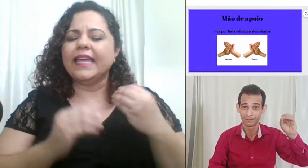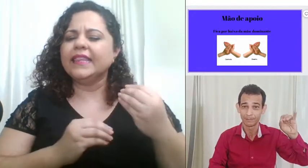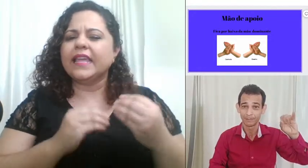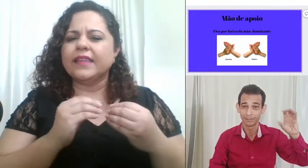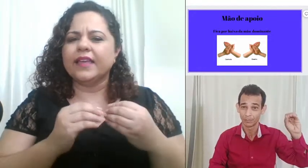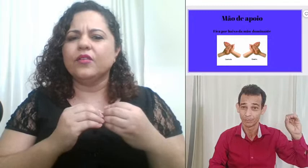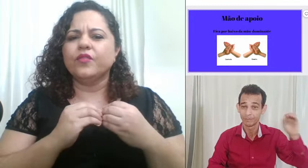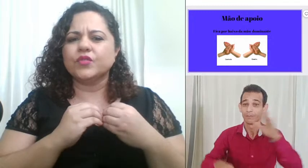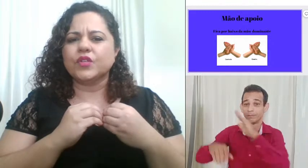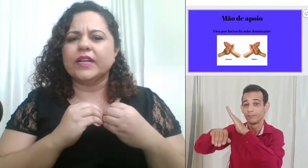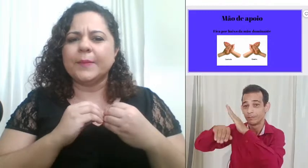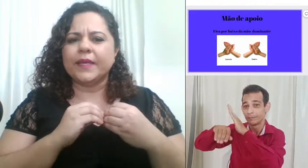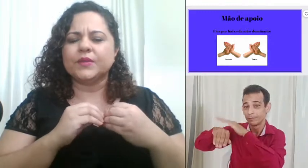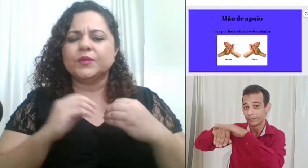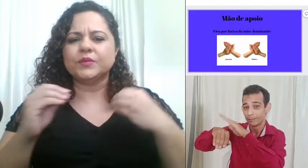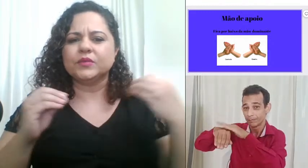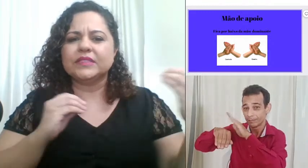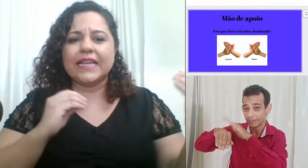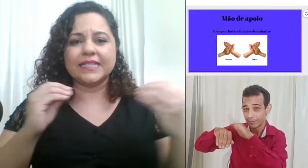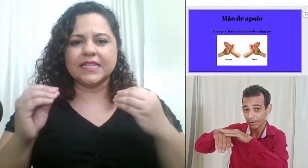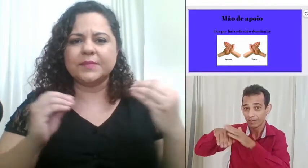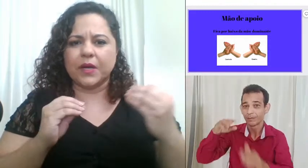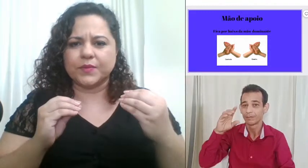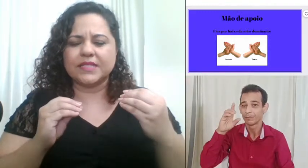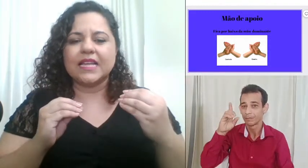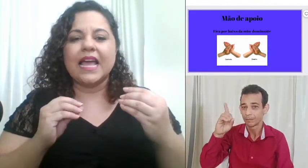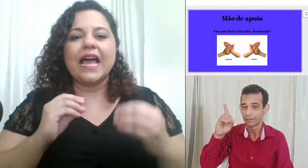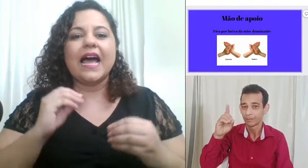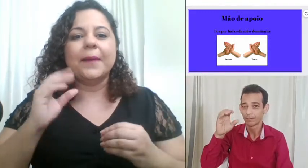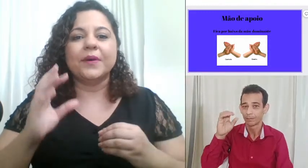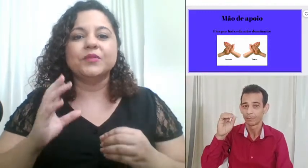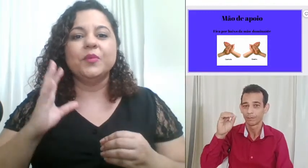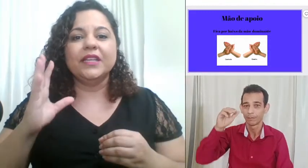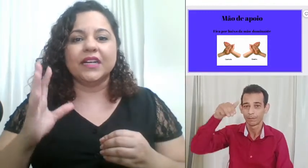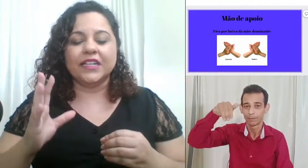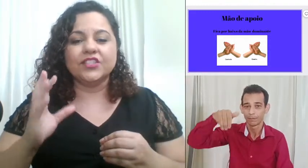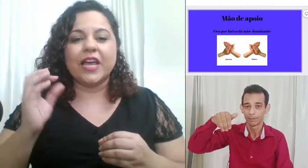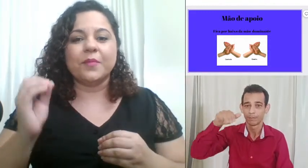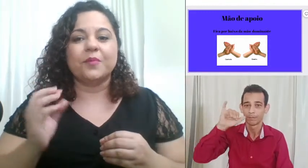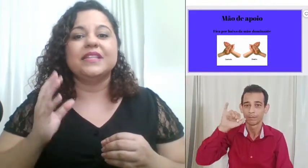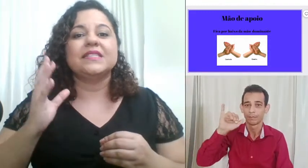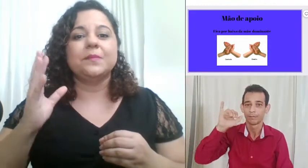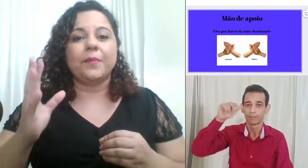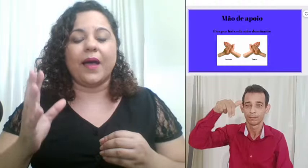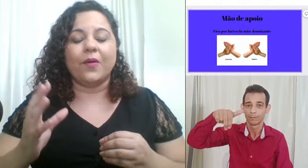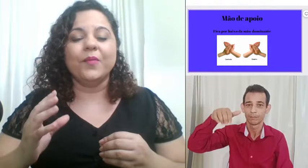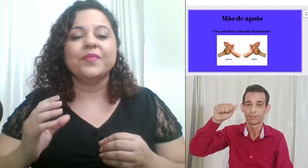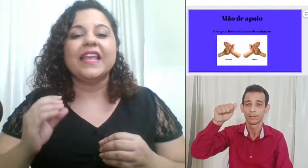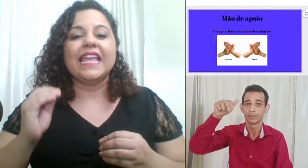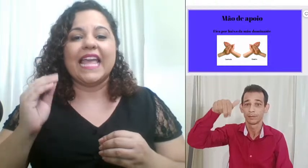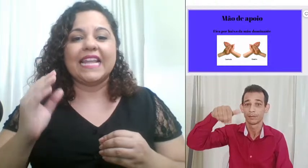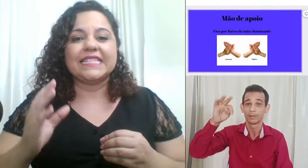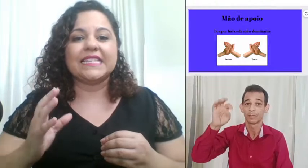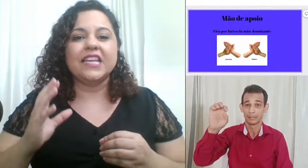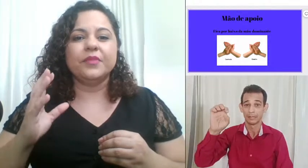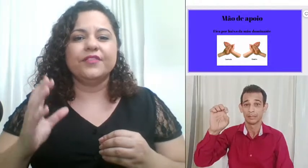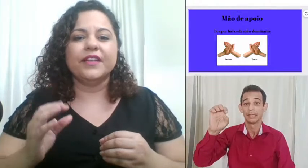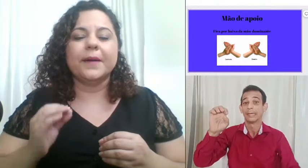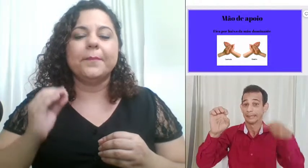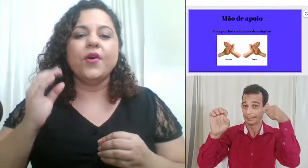entender o funcionamento dessas mãos a mão dominante é a mão principal e ela sempre fica por